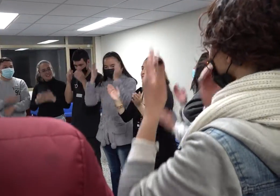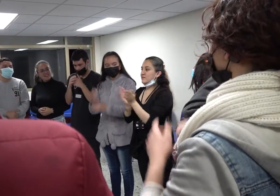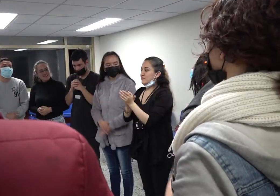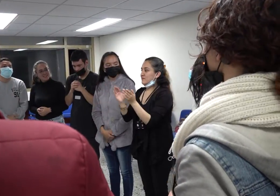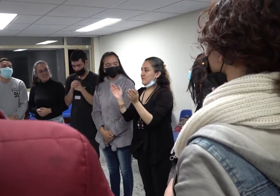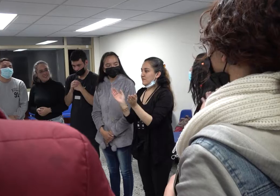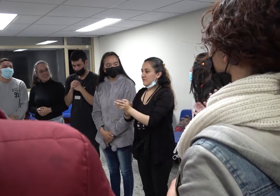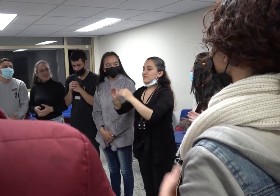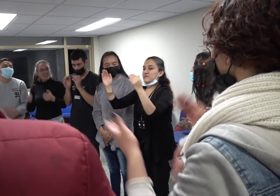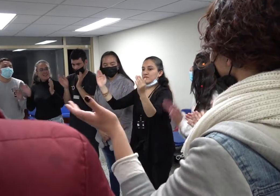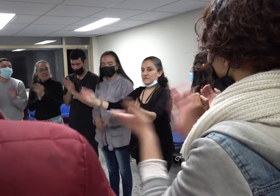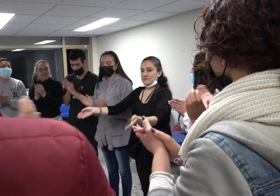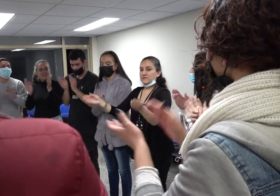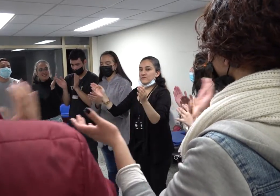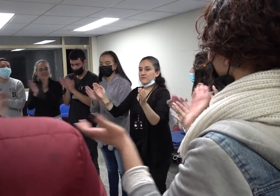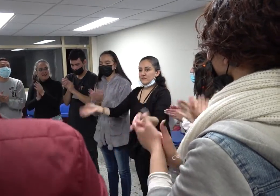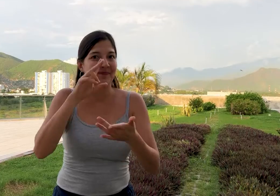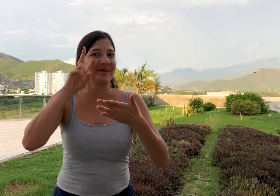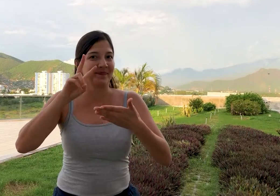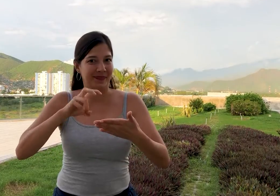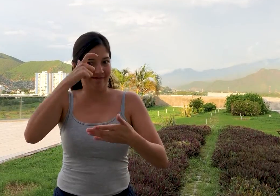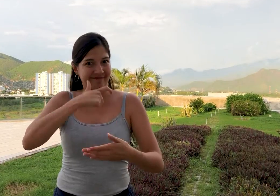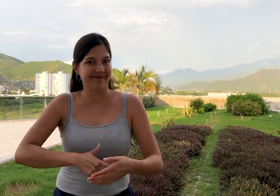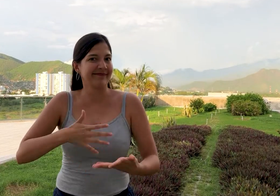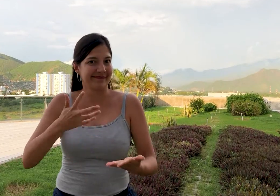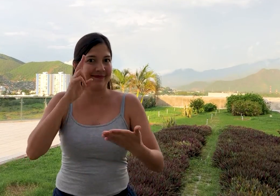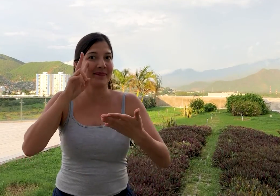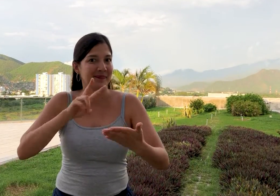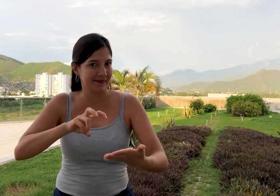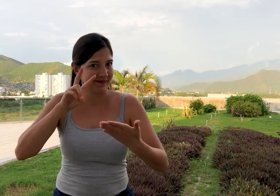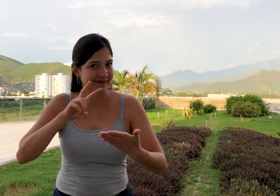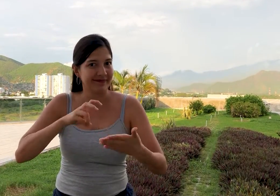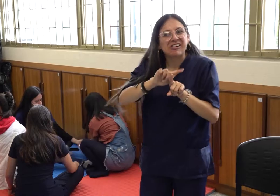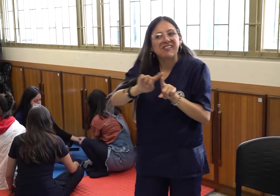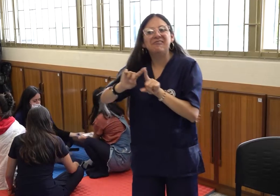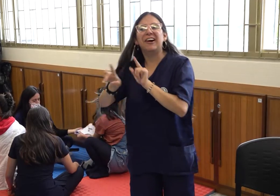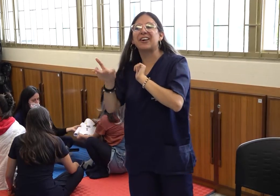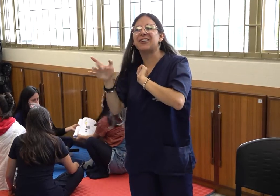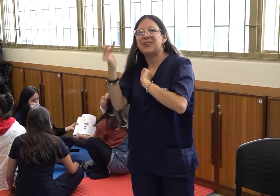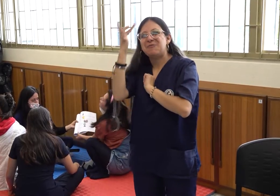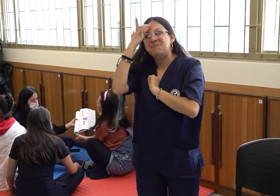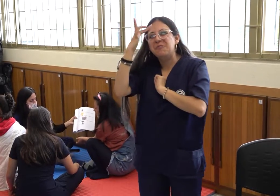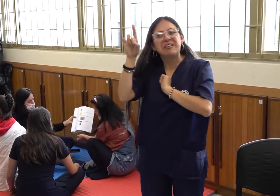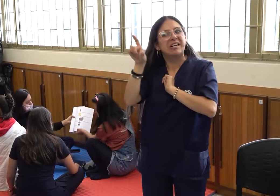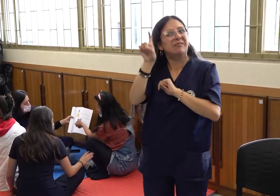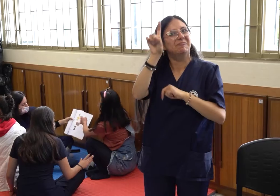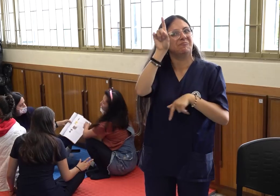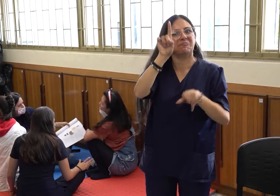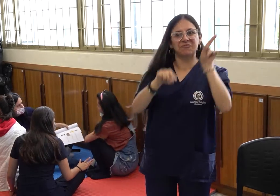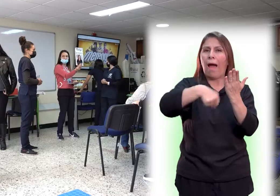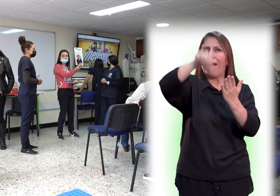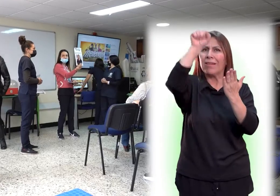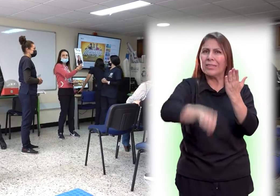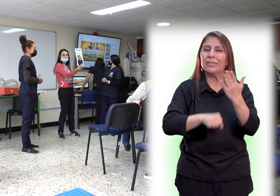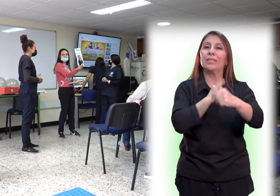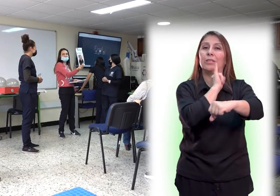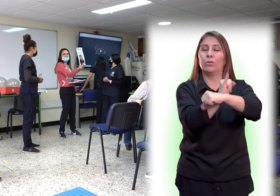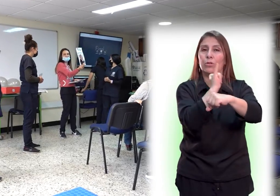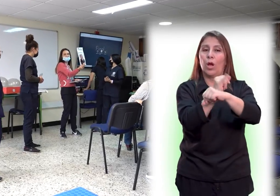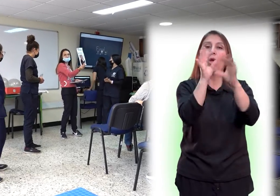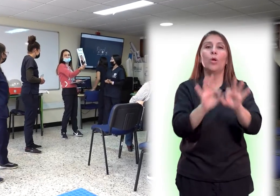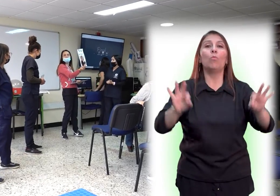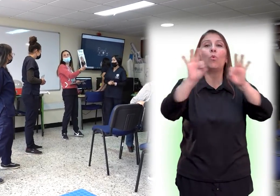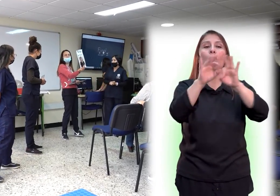Este capítulo acerca la experiencia de los egresados, los alcances y políticas que le dan sentido a uno de los procesos más